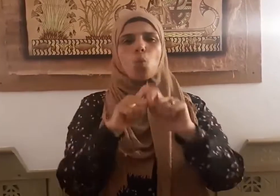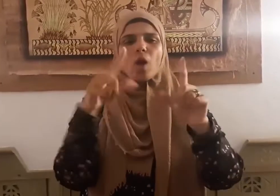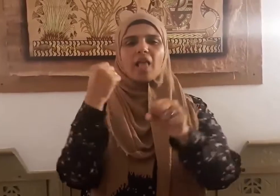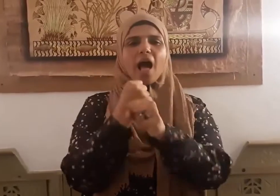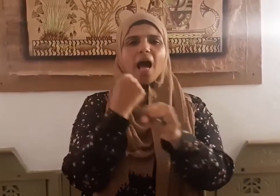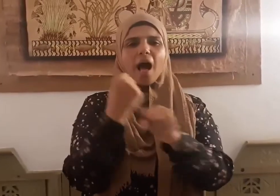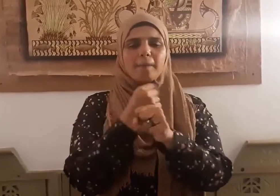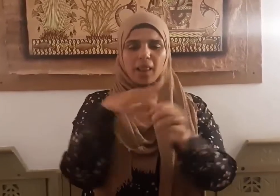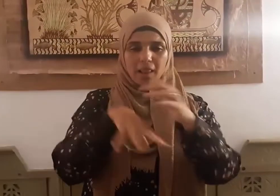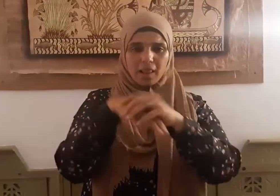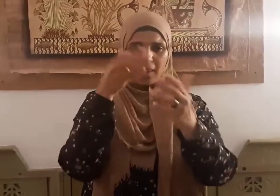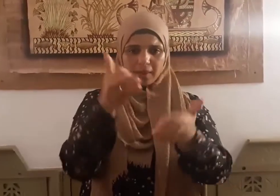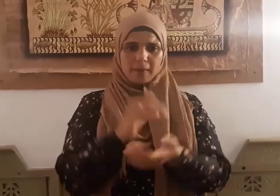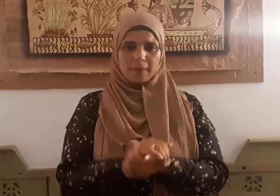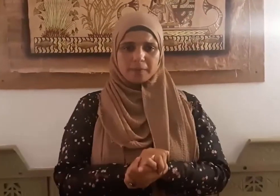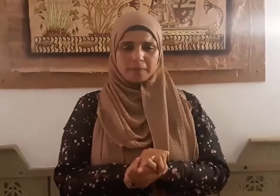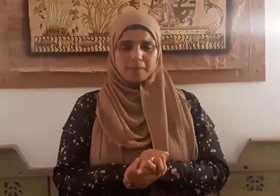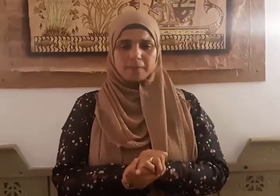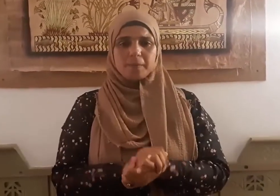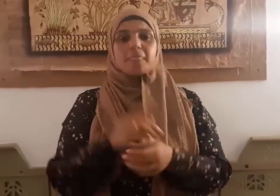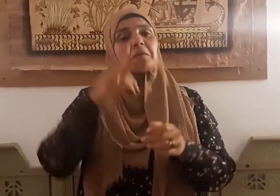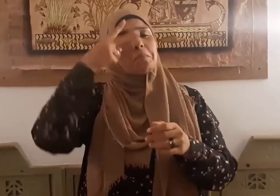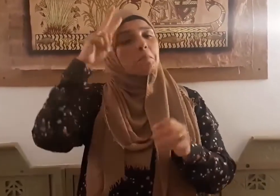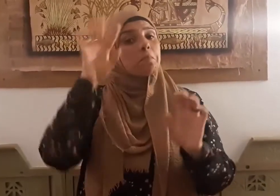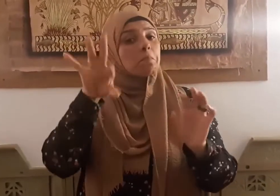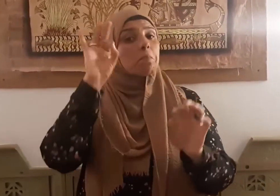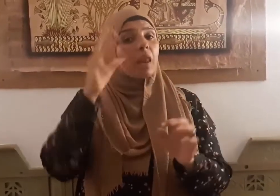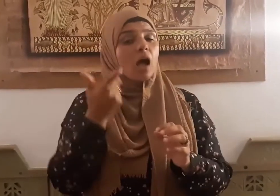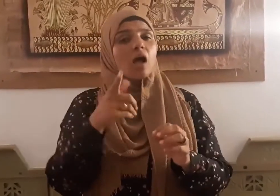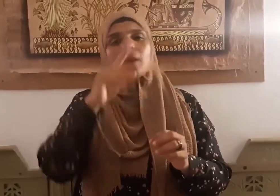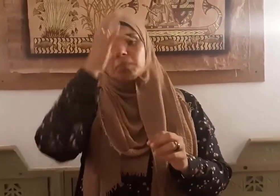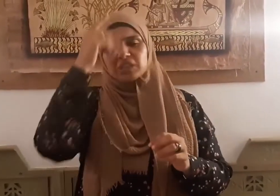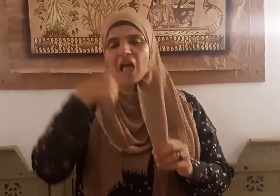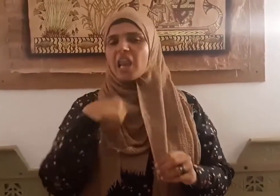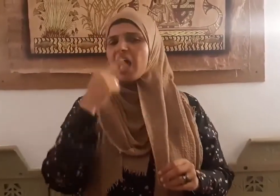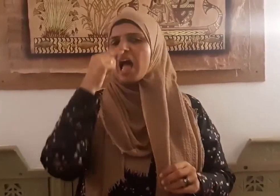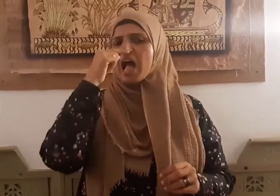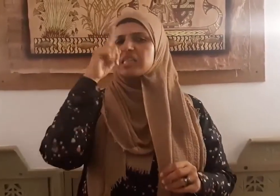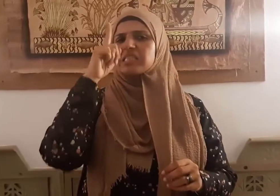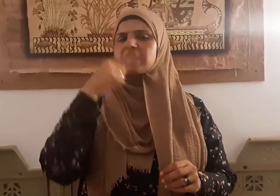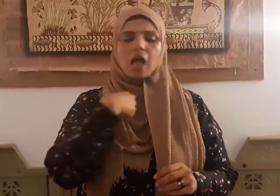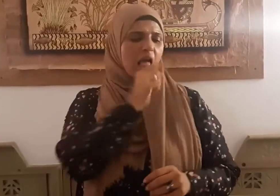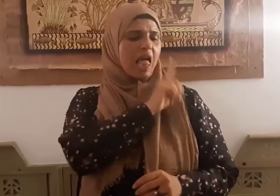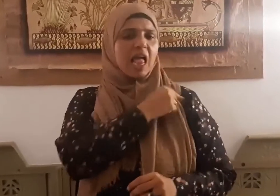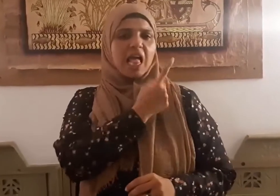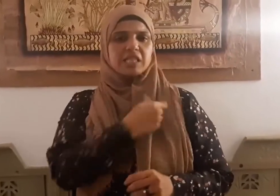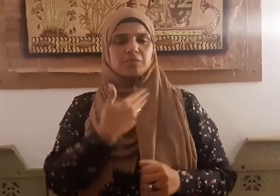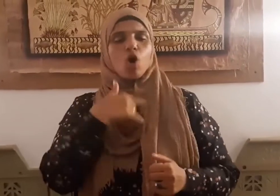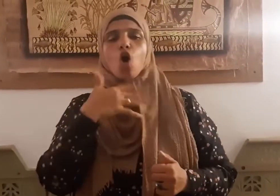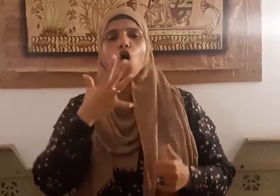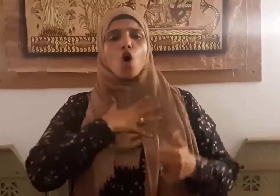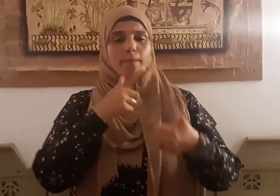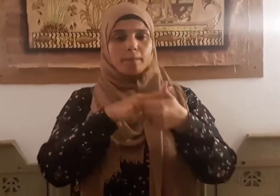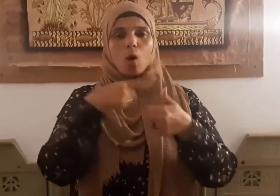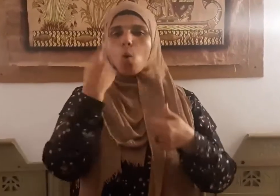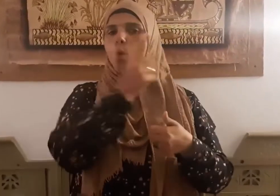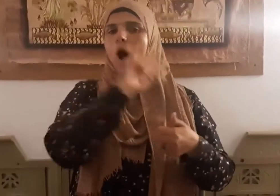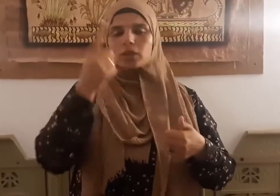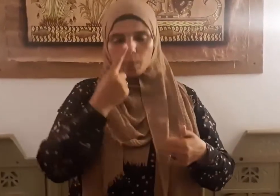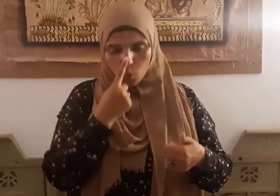والمعاملة منها العزة بالإفن وعدم الخضوع للحق